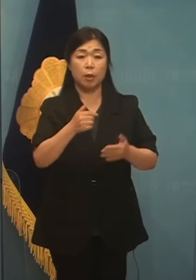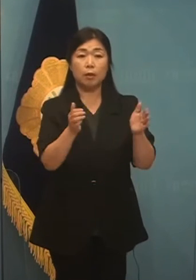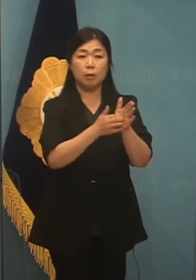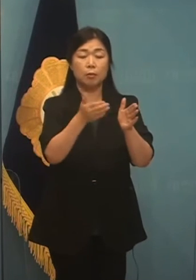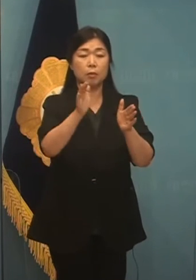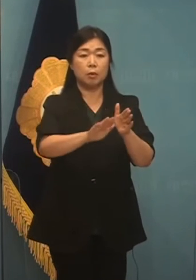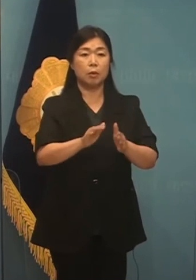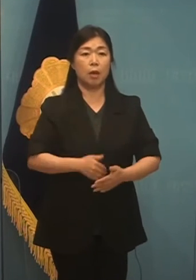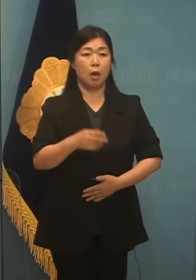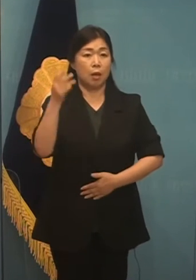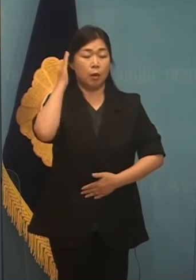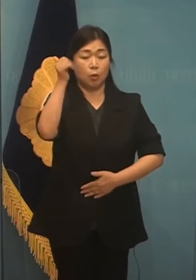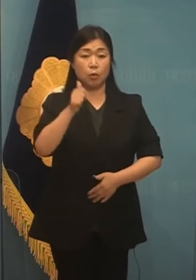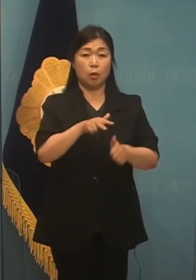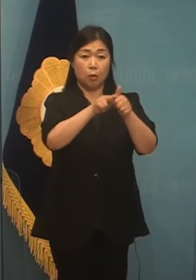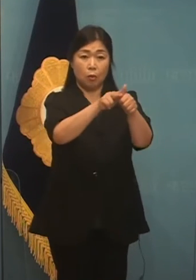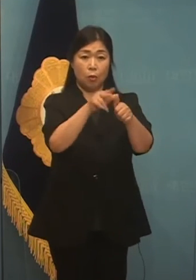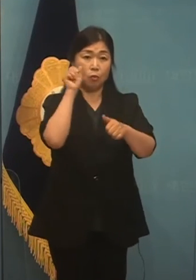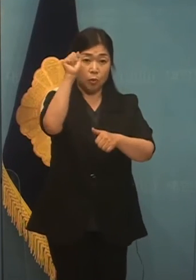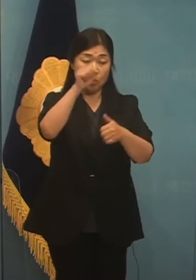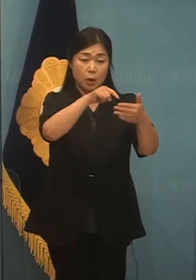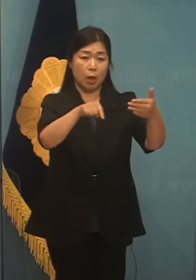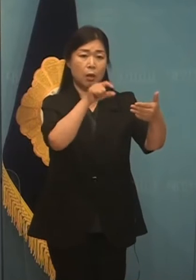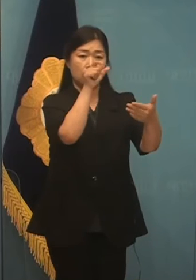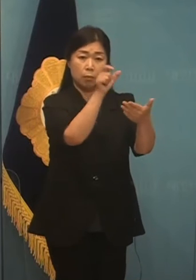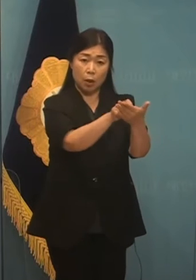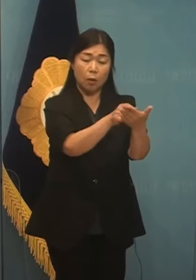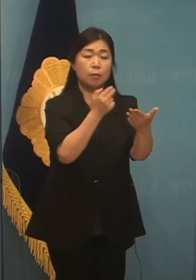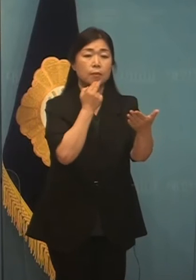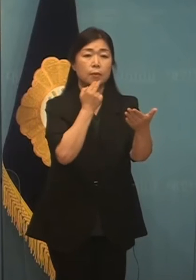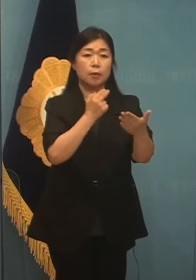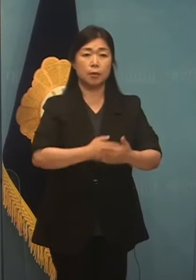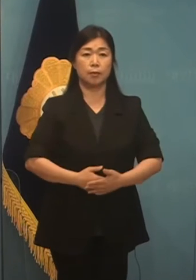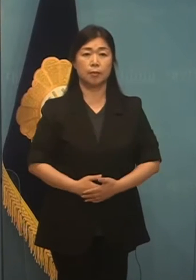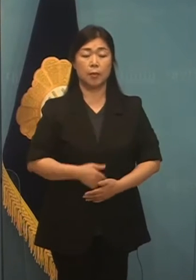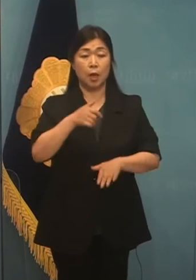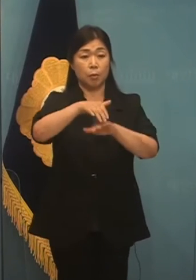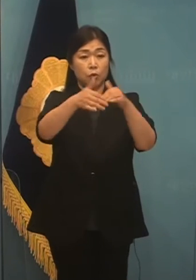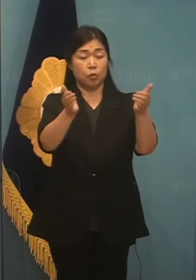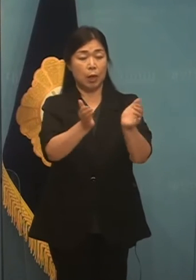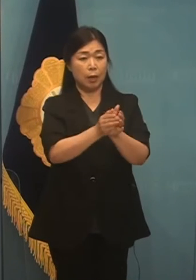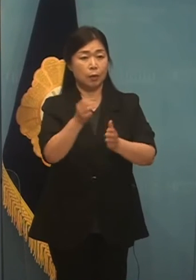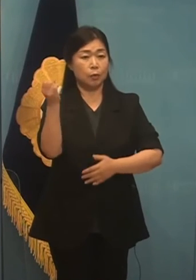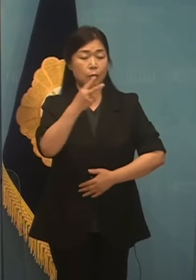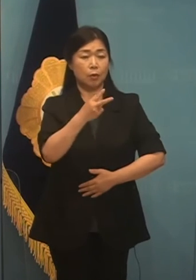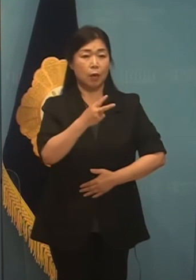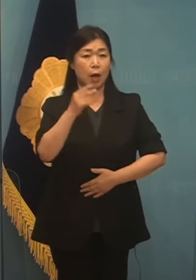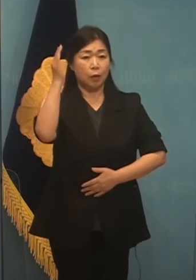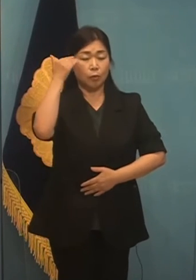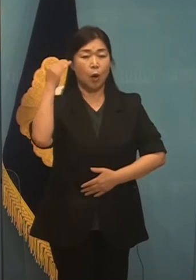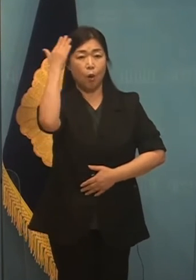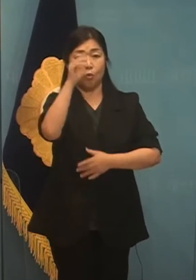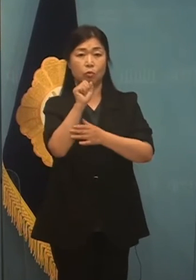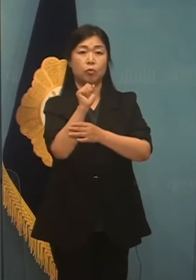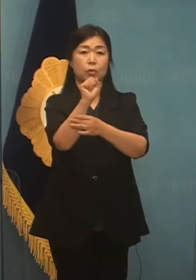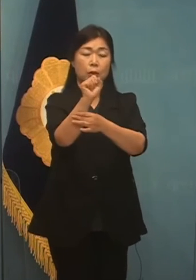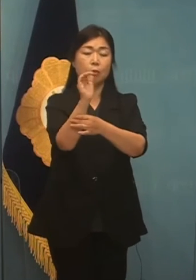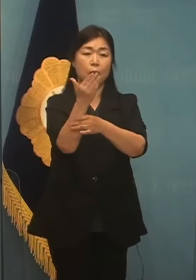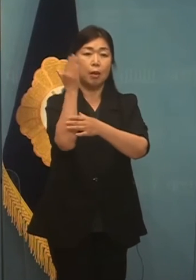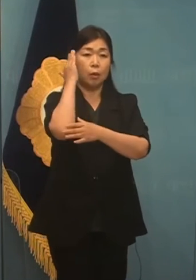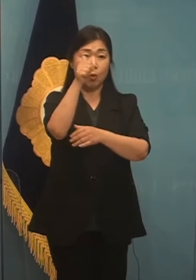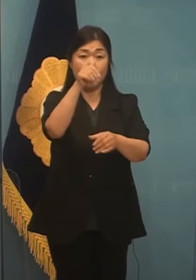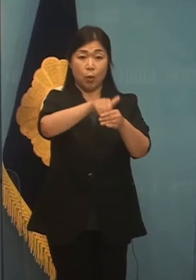하지만 대선 후보는 빠져있습니다. 민주당은 물론 대한민국의 얼굴이 될 대통령